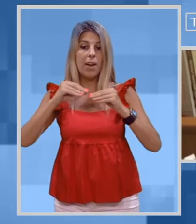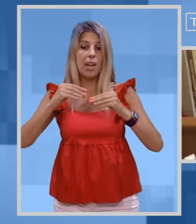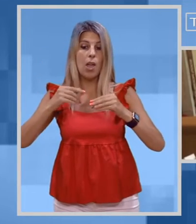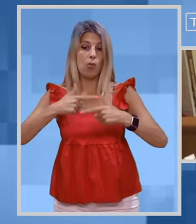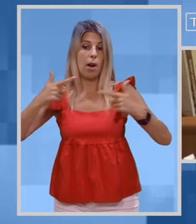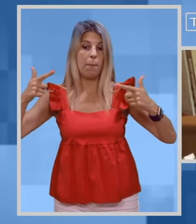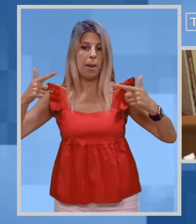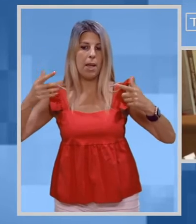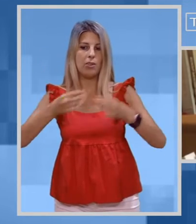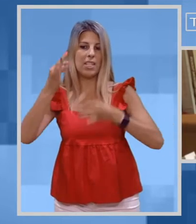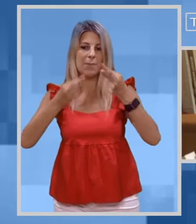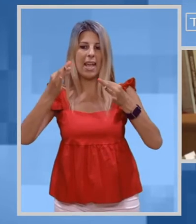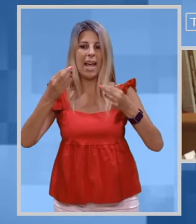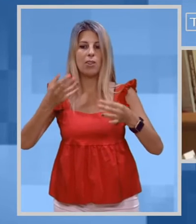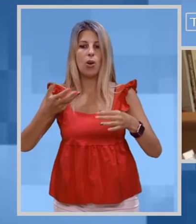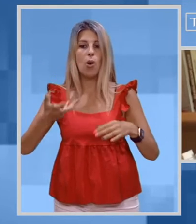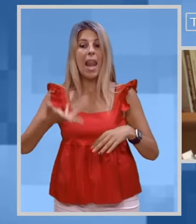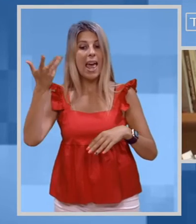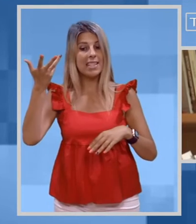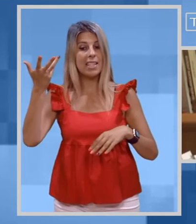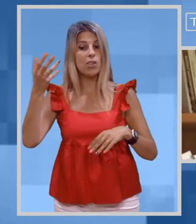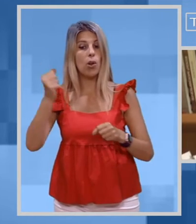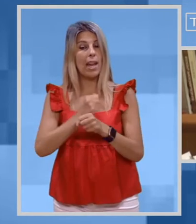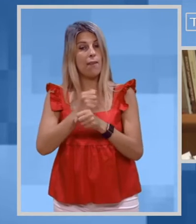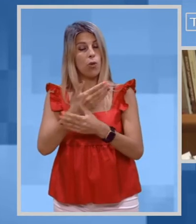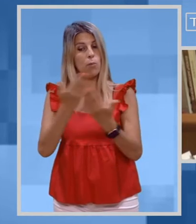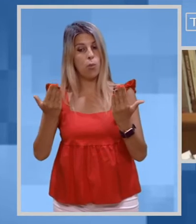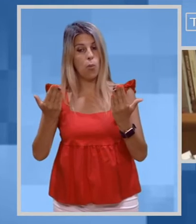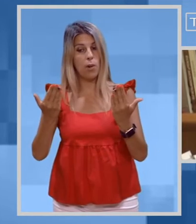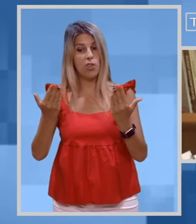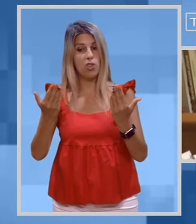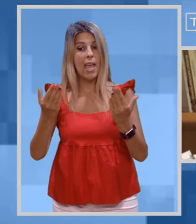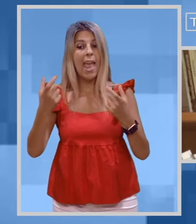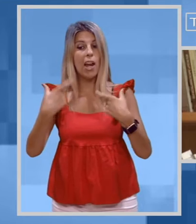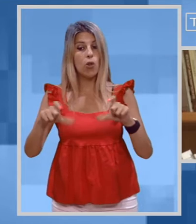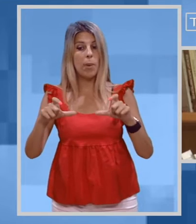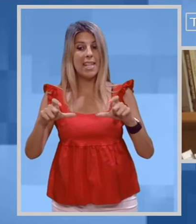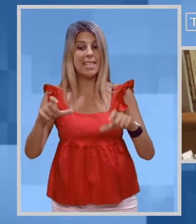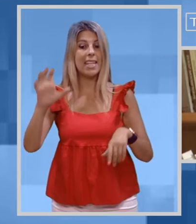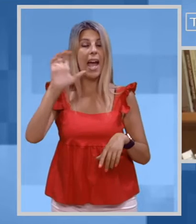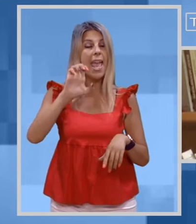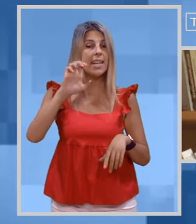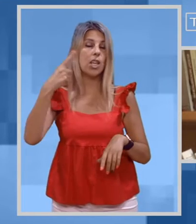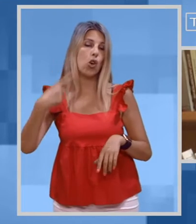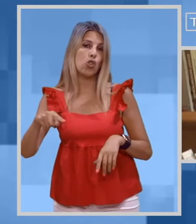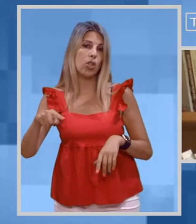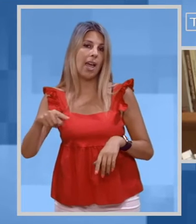realizzare un ampliamento. Ha spiegato l'assessore ai lavori pubblici e all'urbanistica Enrico Giordano.